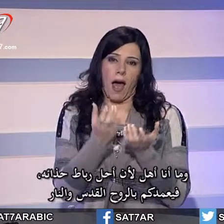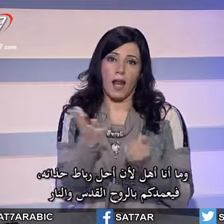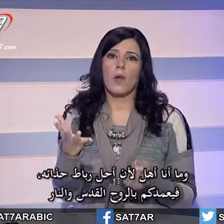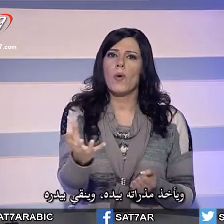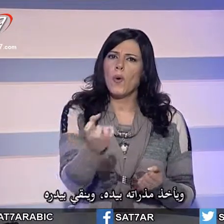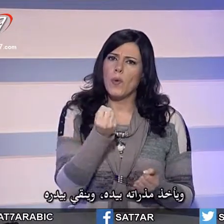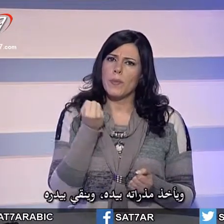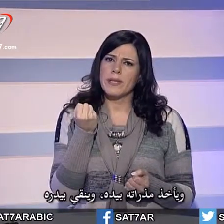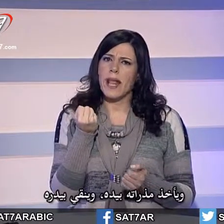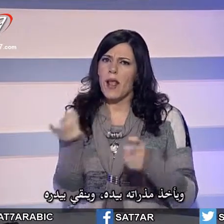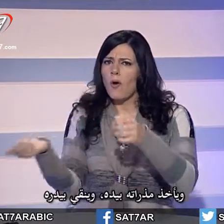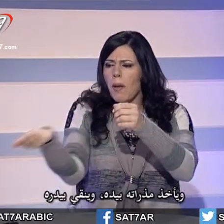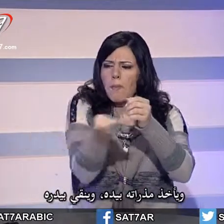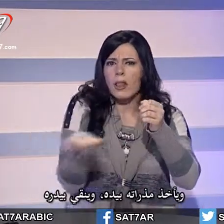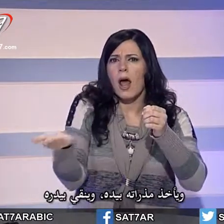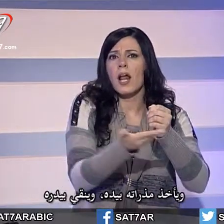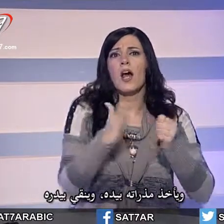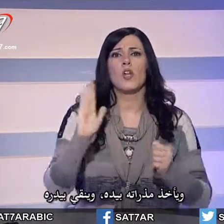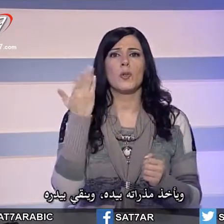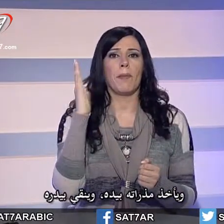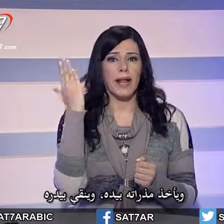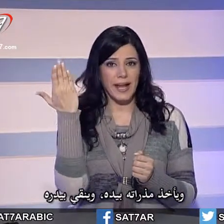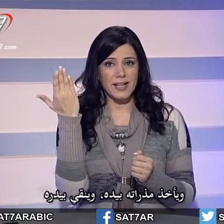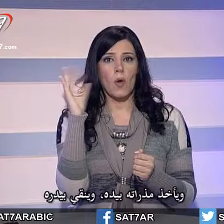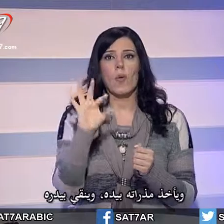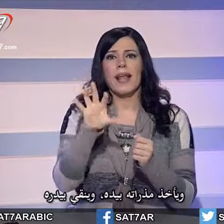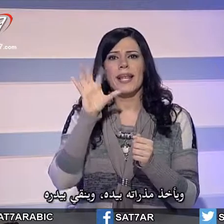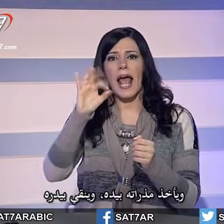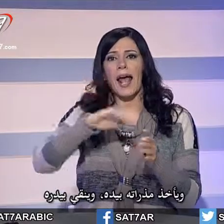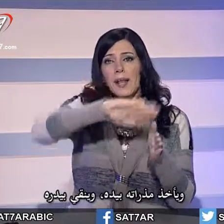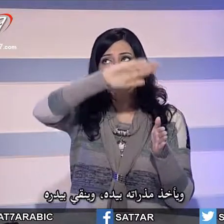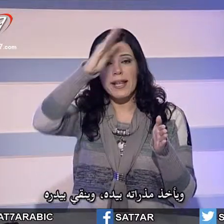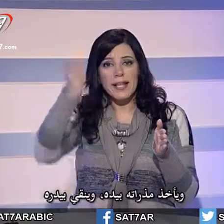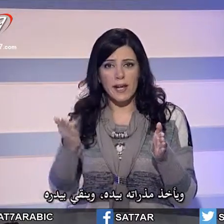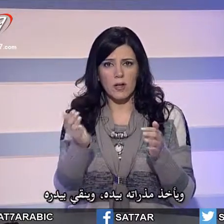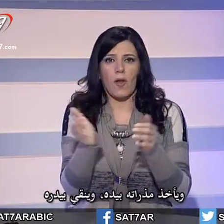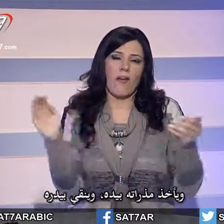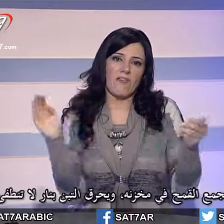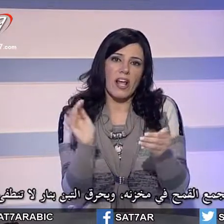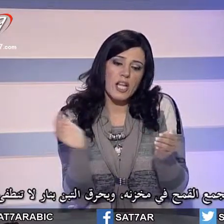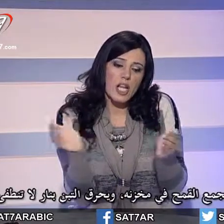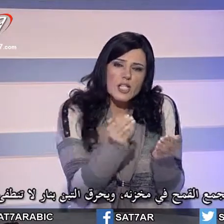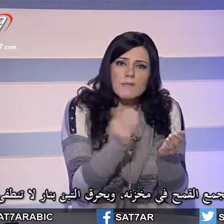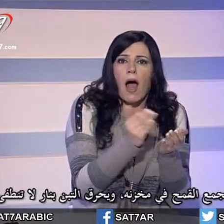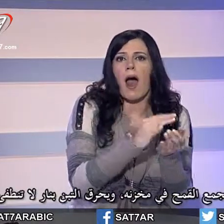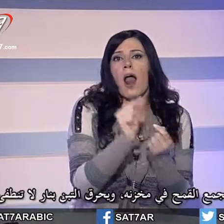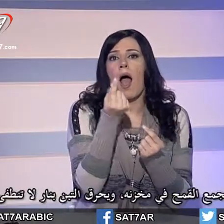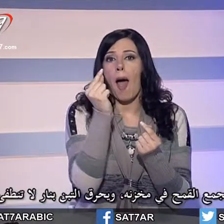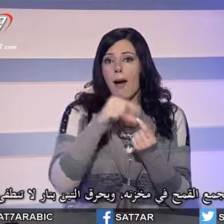ويأخذ مذراته بيده وينقي بيدره فيجمع القمحة